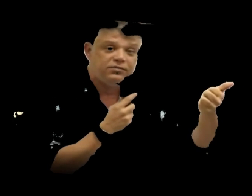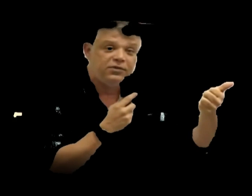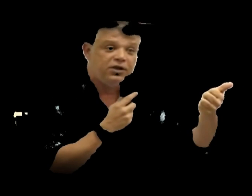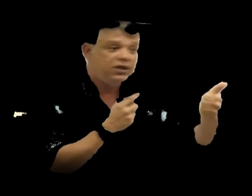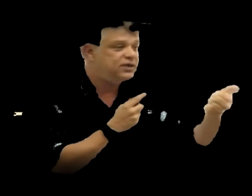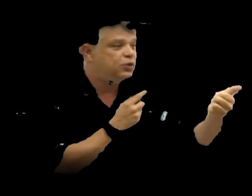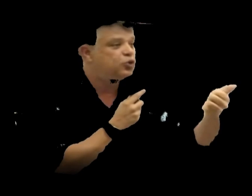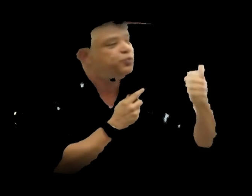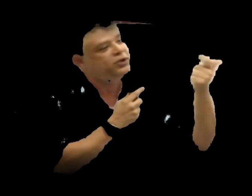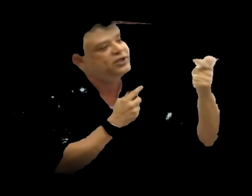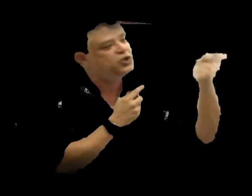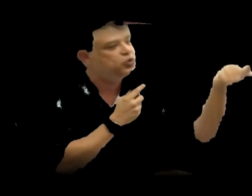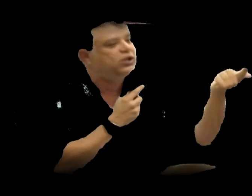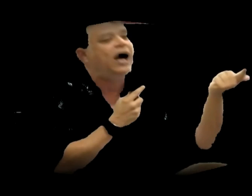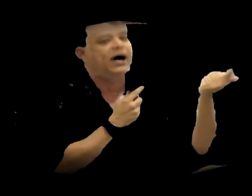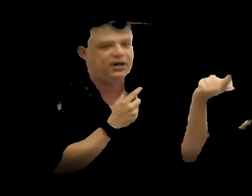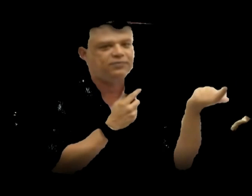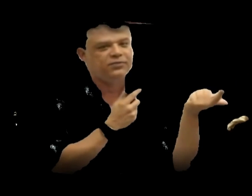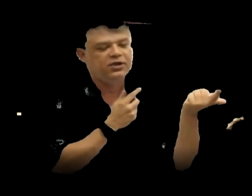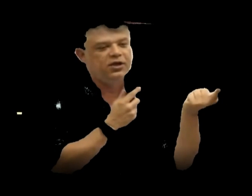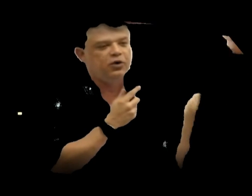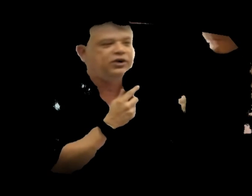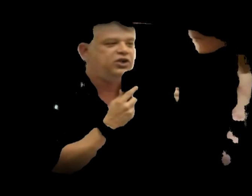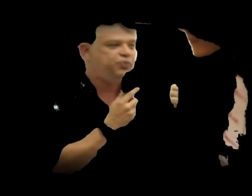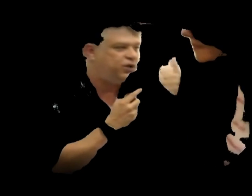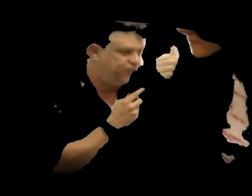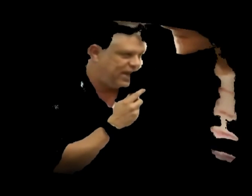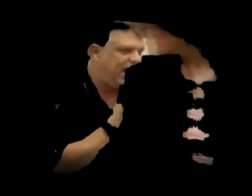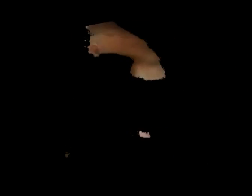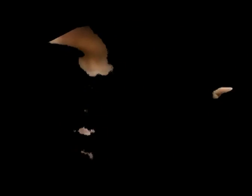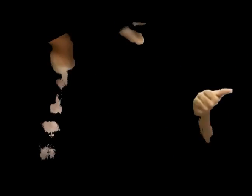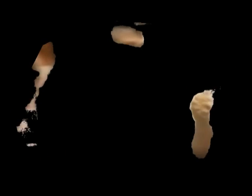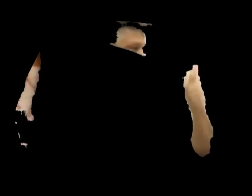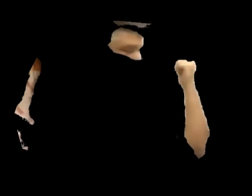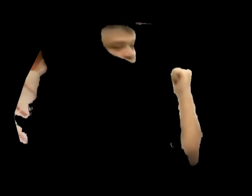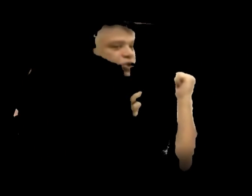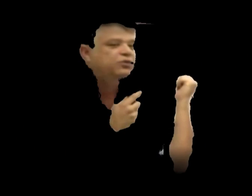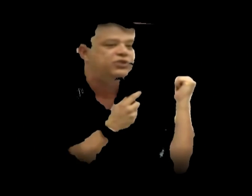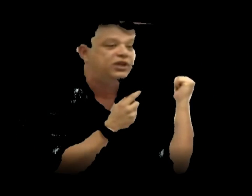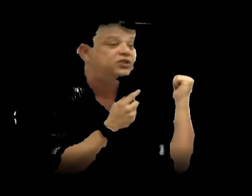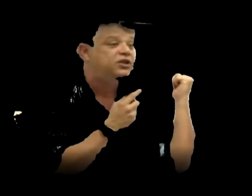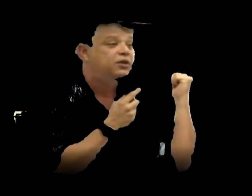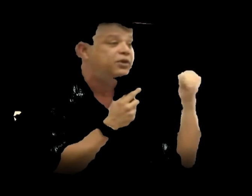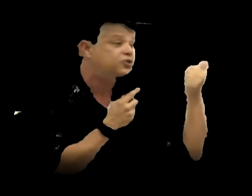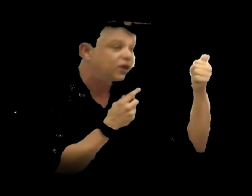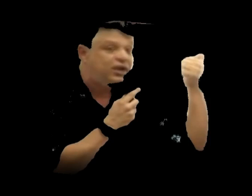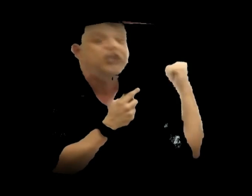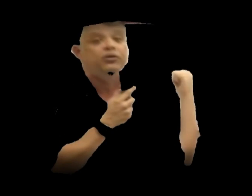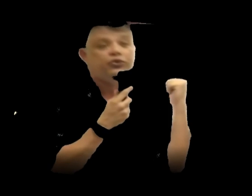E segundo, poder se juntar. Quando a gente pode falar livremente, que não podíamos antes, porque só liamos.